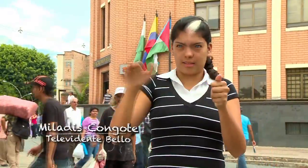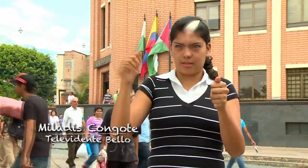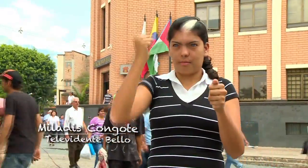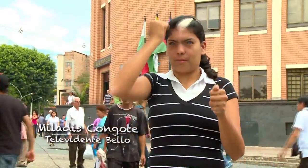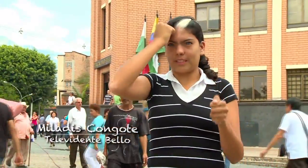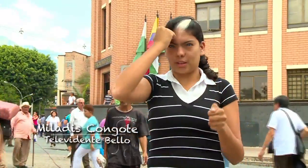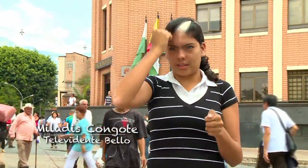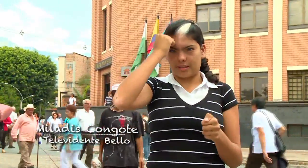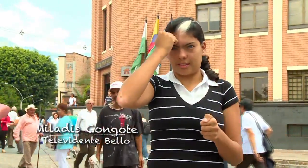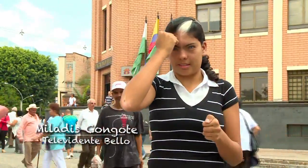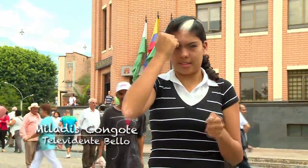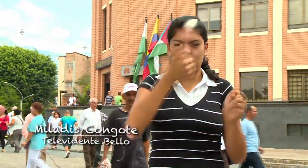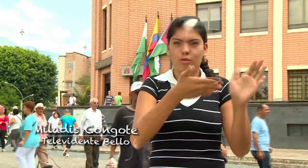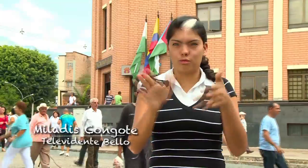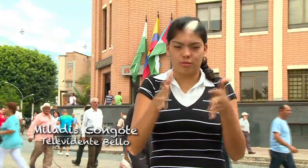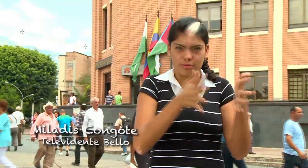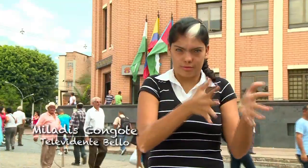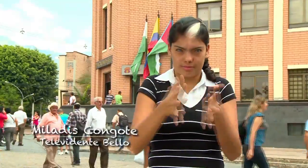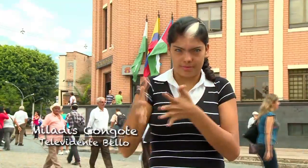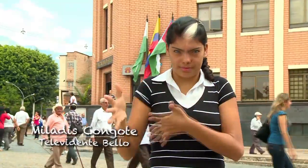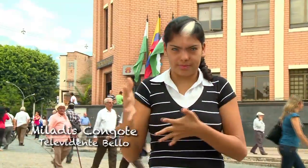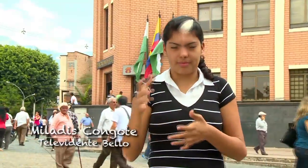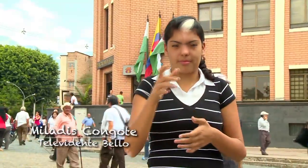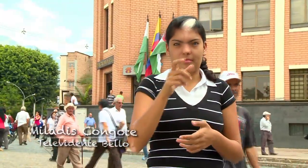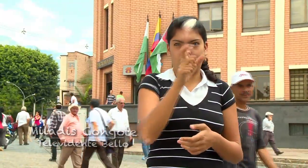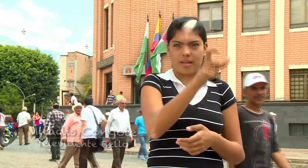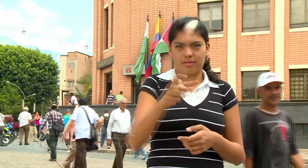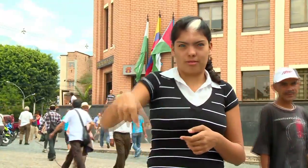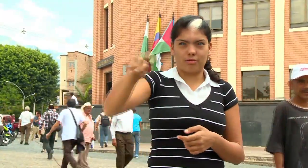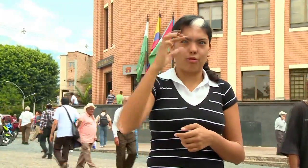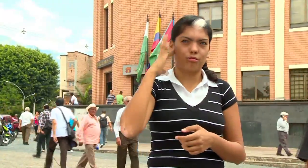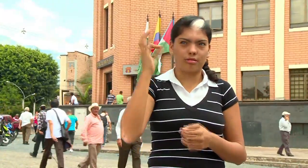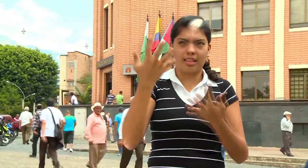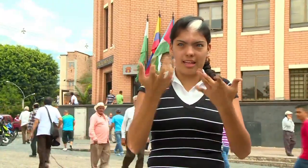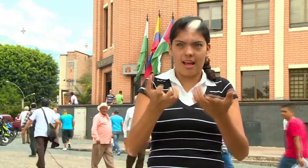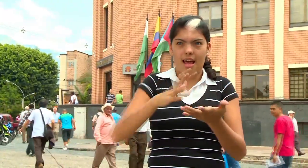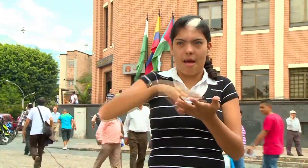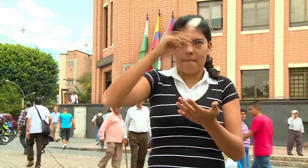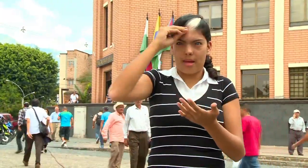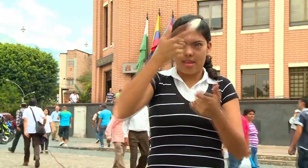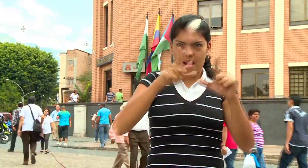Personas Sordas de Antioquia como profesora de cursos de lengua de señas para personas oyentes.